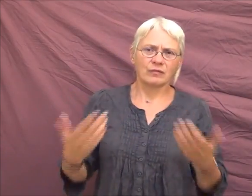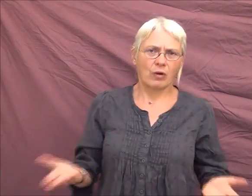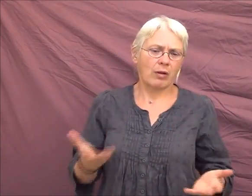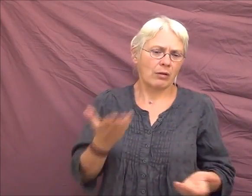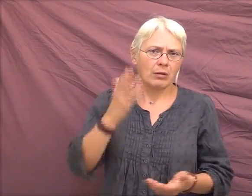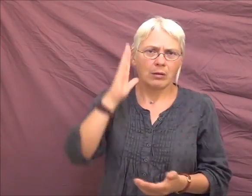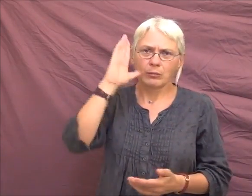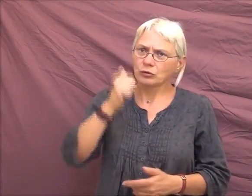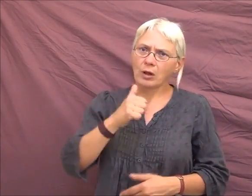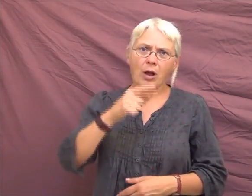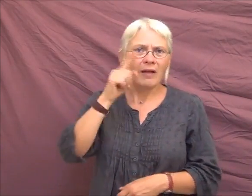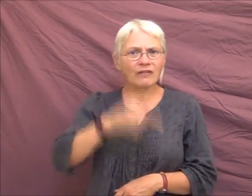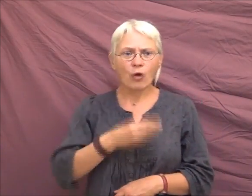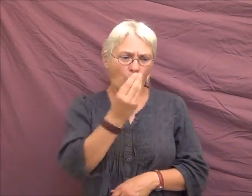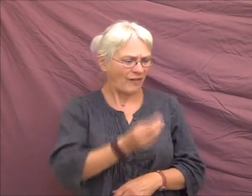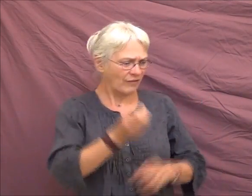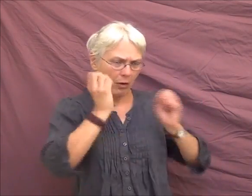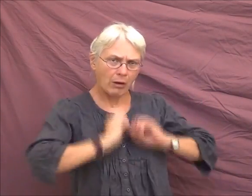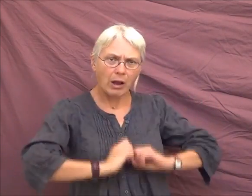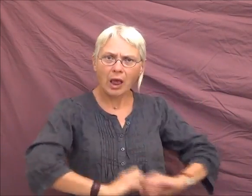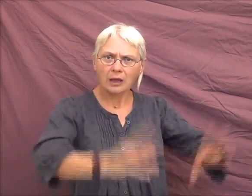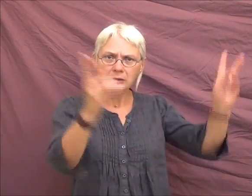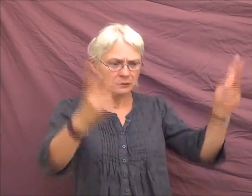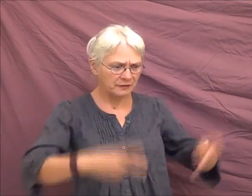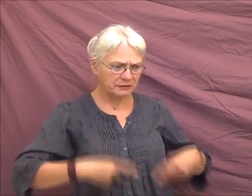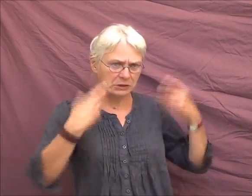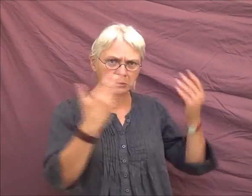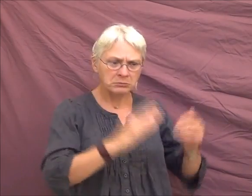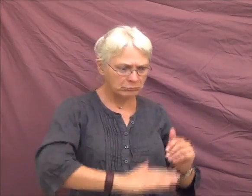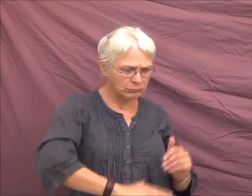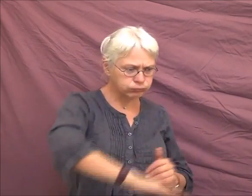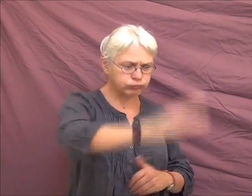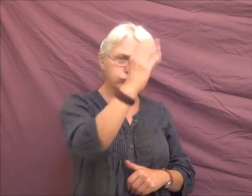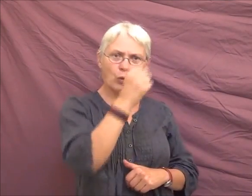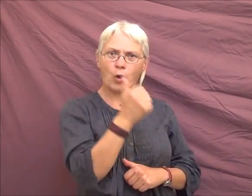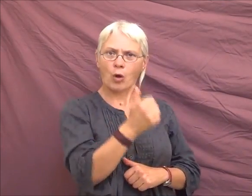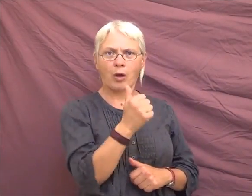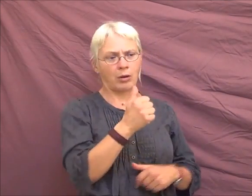C'est pour ça qu faut laisser vivre les gosses qui fassent leur choix